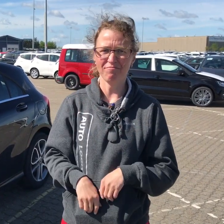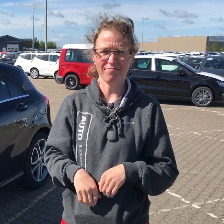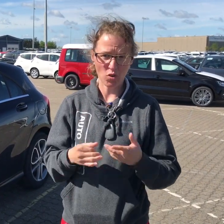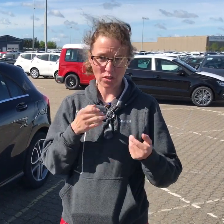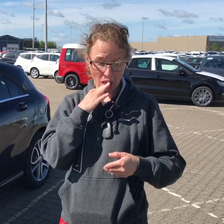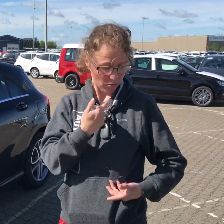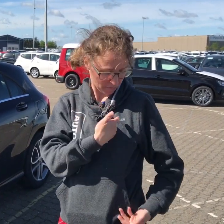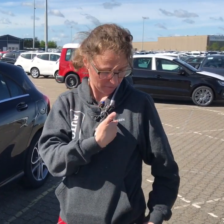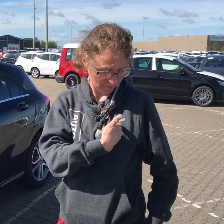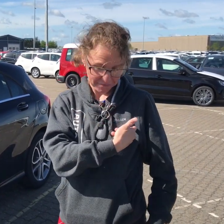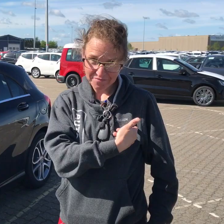I kan se mit navn her.